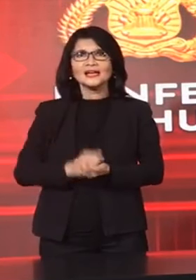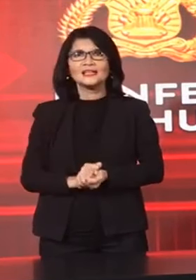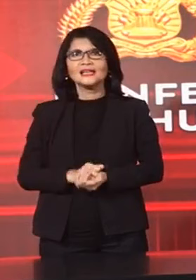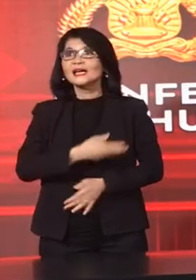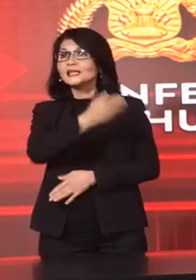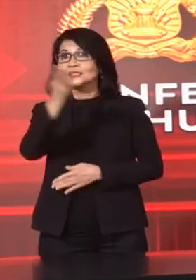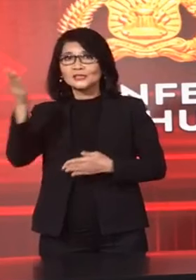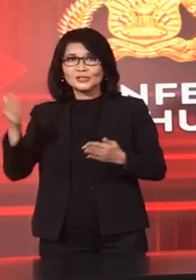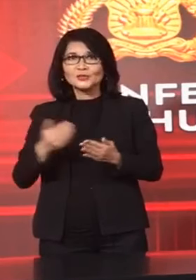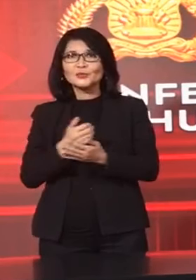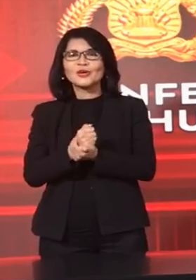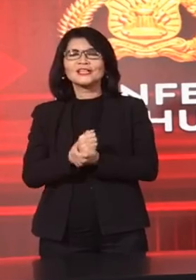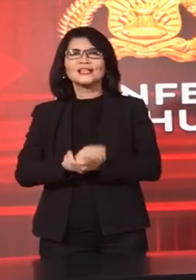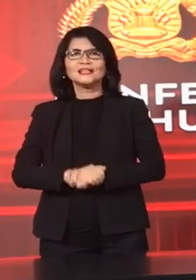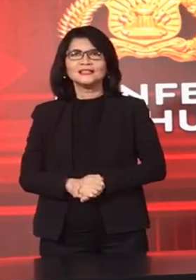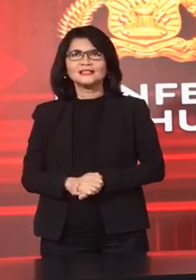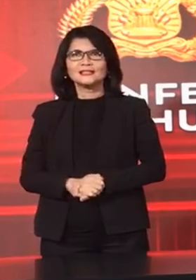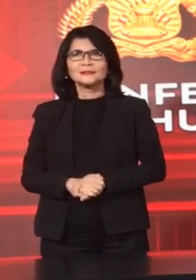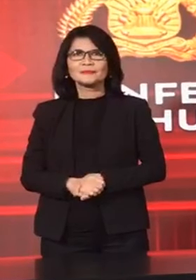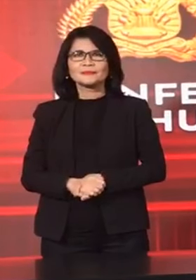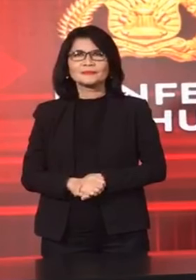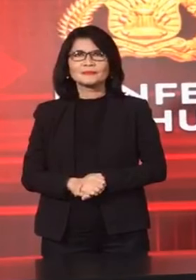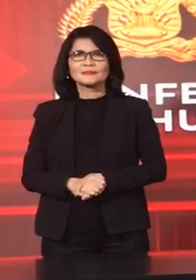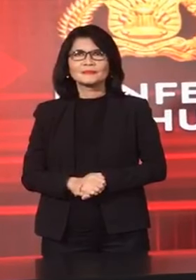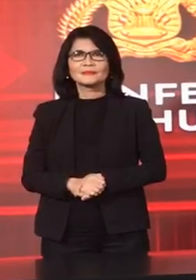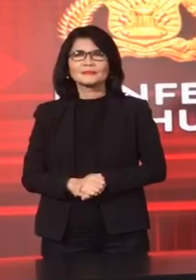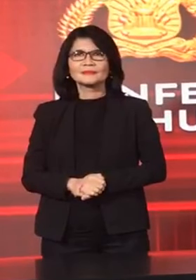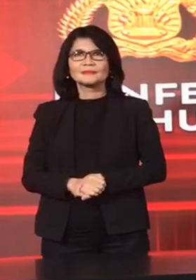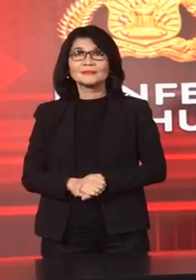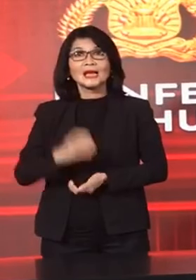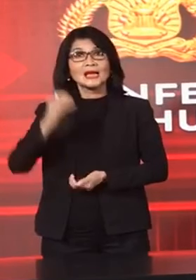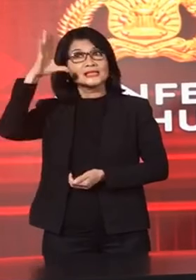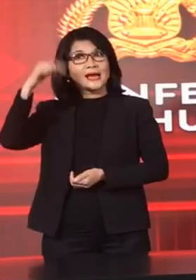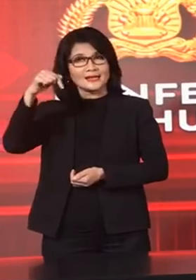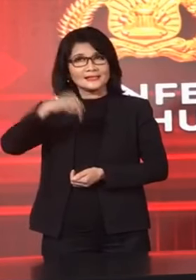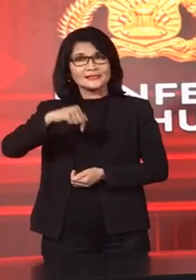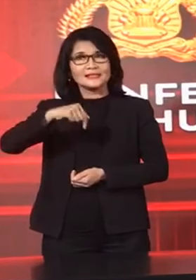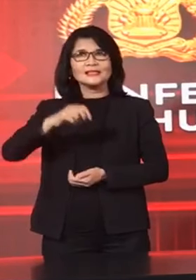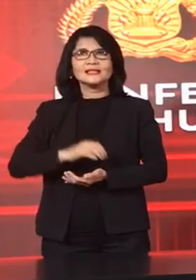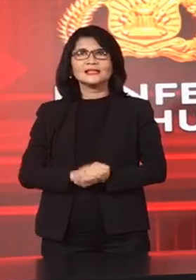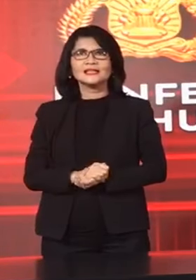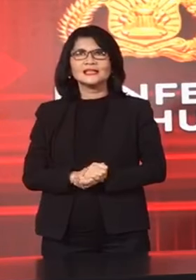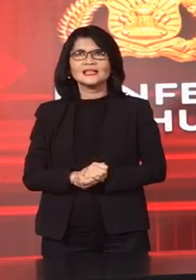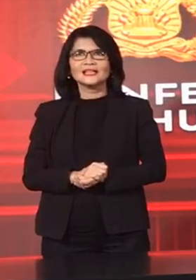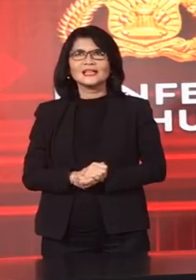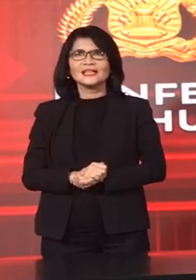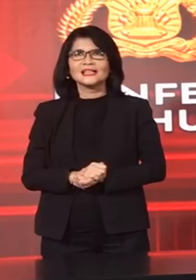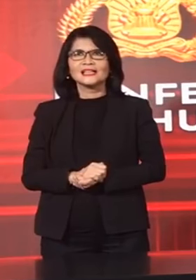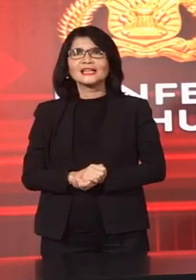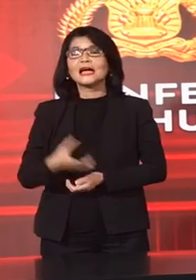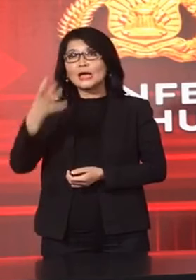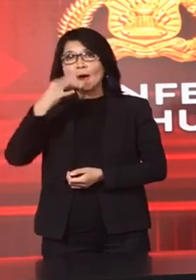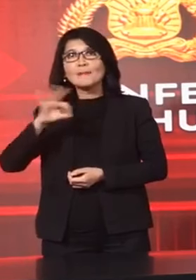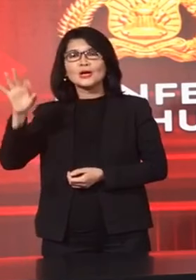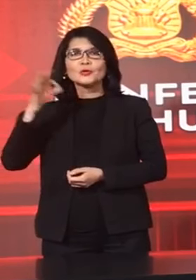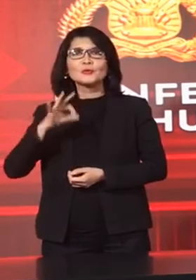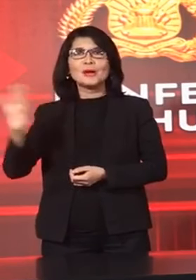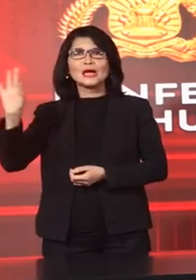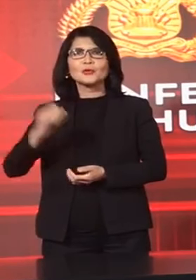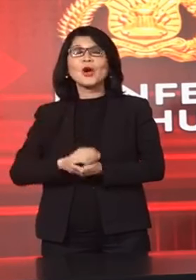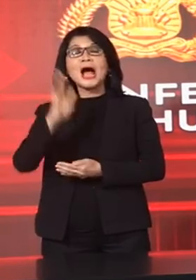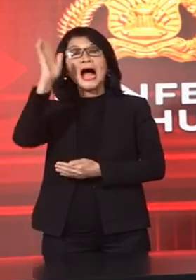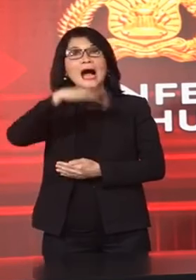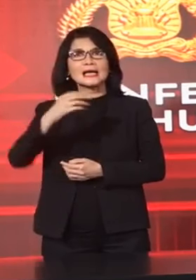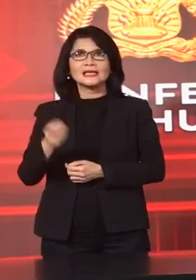-teman media yang saya cintai Dan saya banggakan Kembali kita siang ini Akan update kamtip mas Hari